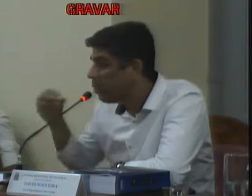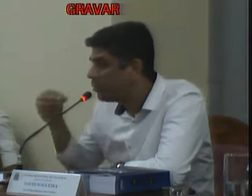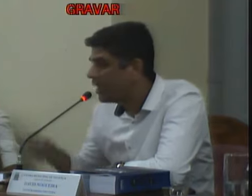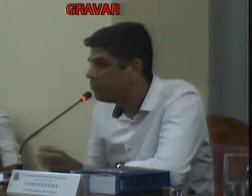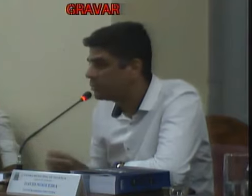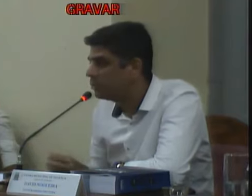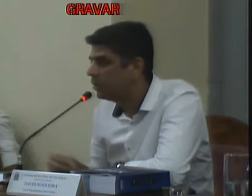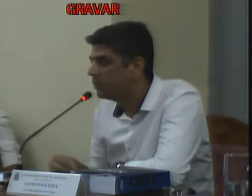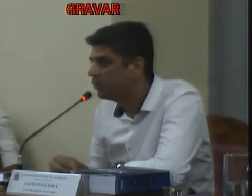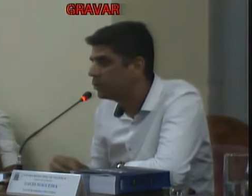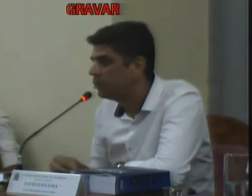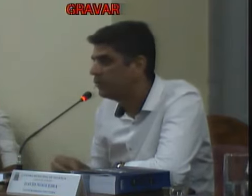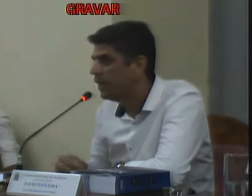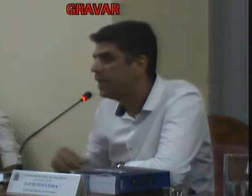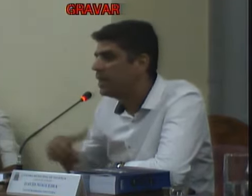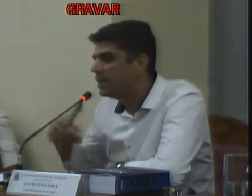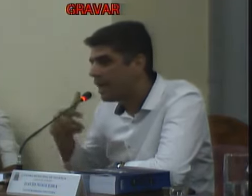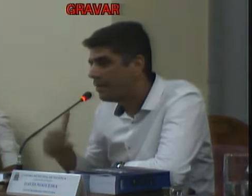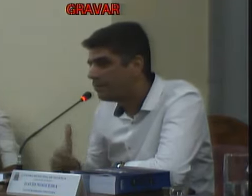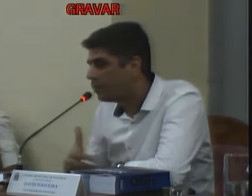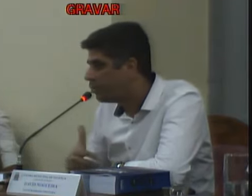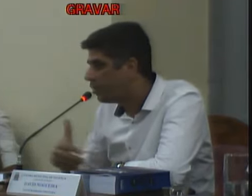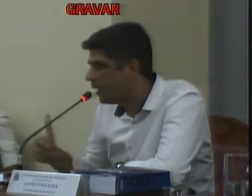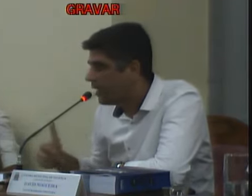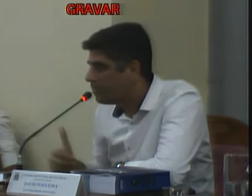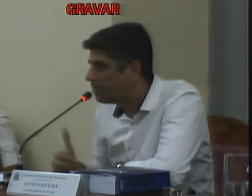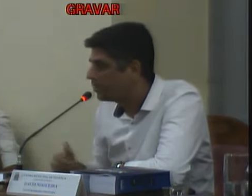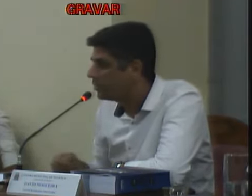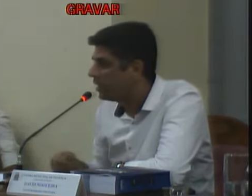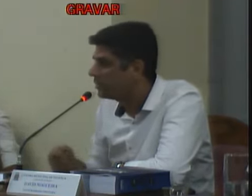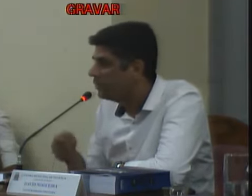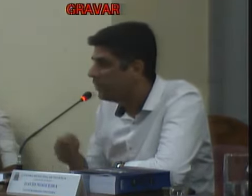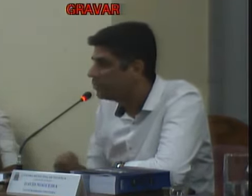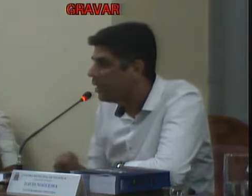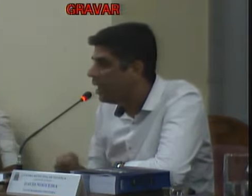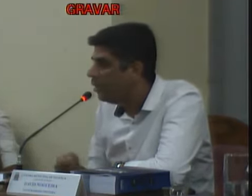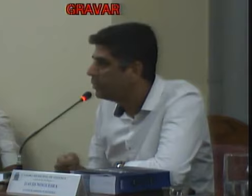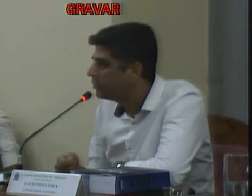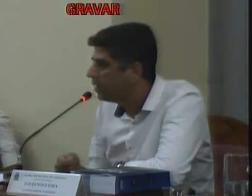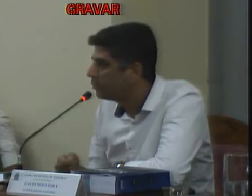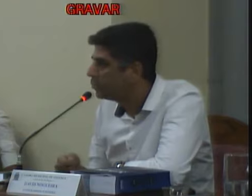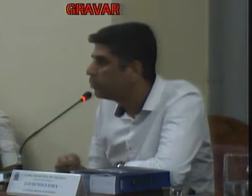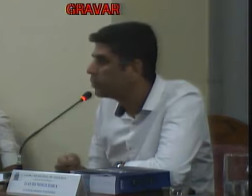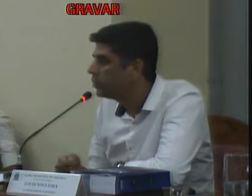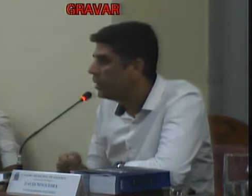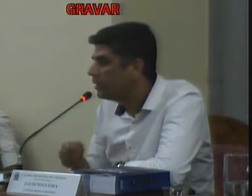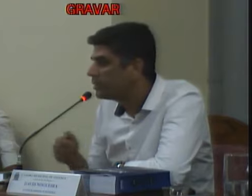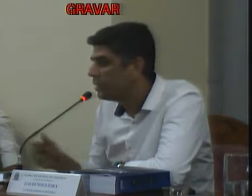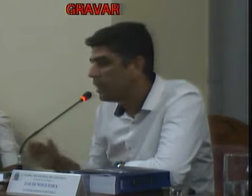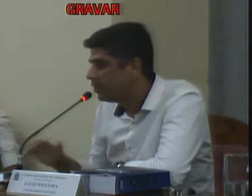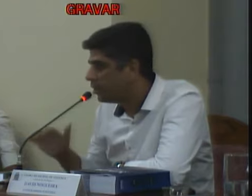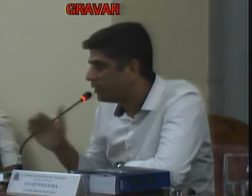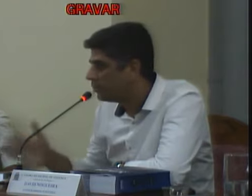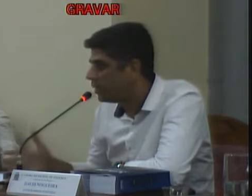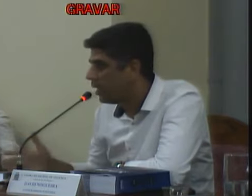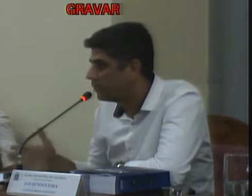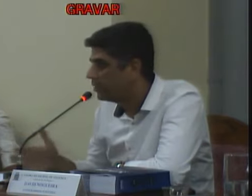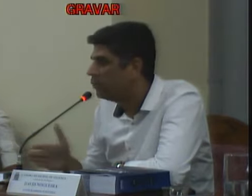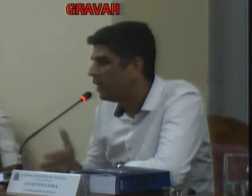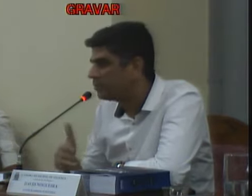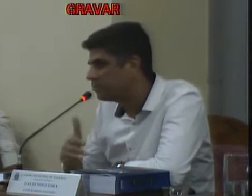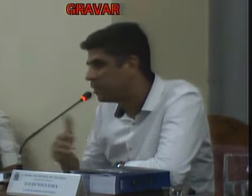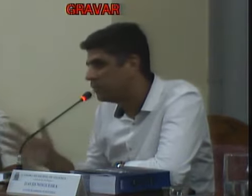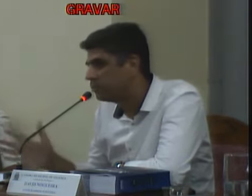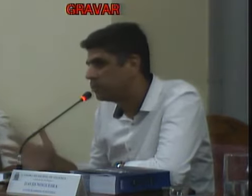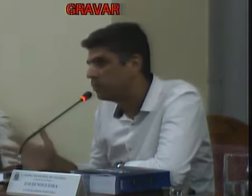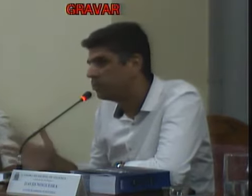com você qualquer moção de repúdio que tiver qualquer encaminhamento que tem que ser feito ao Ministério Público e também já deixo claro que